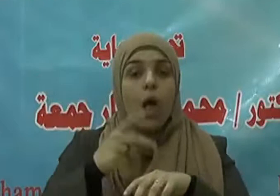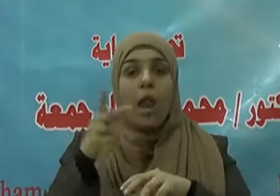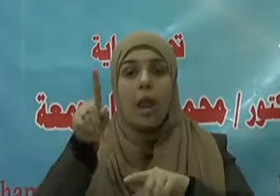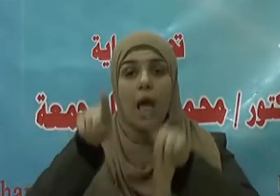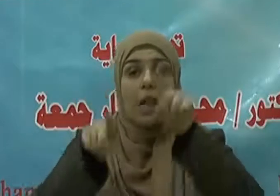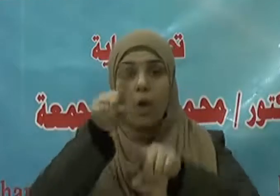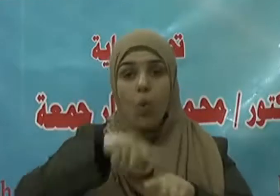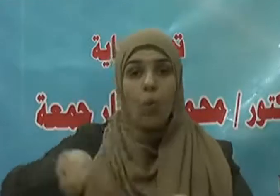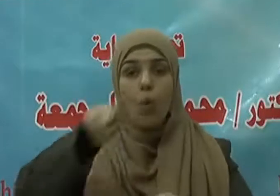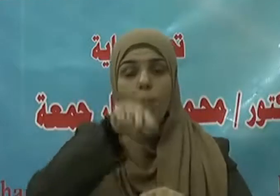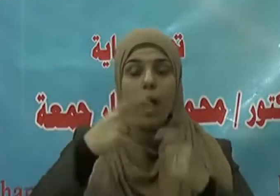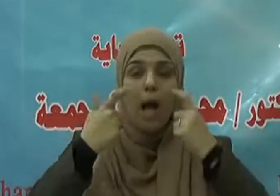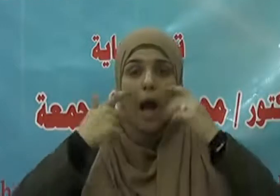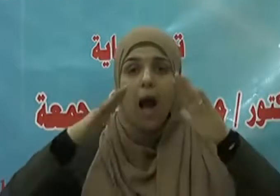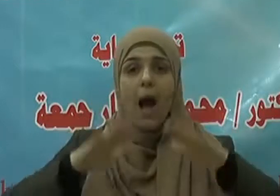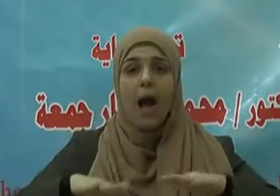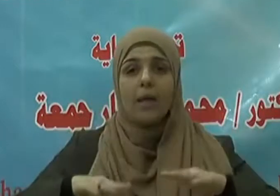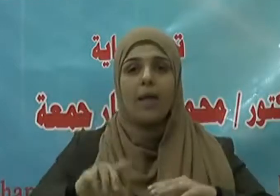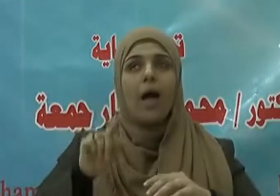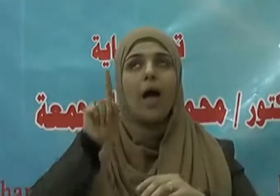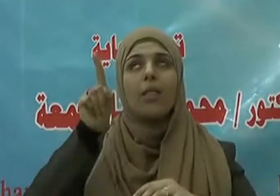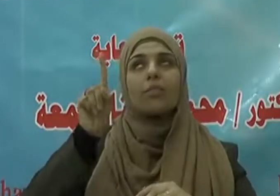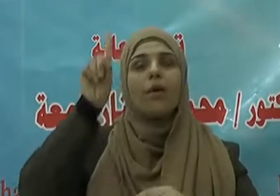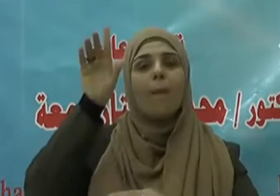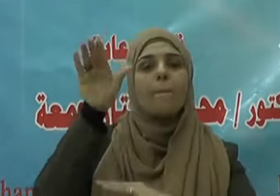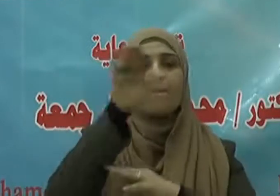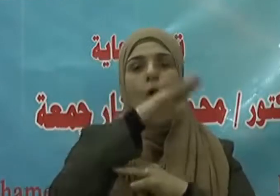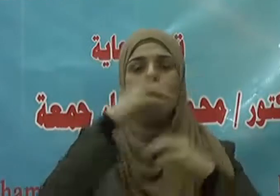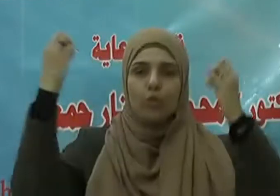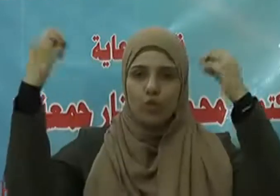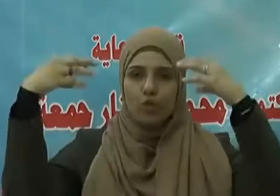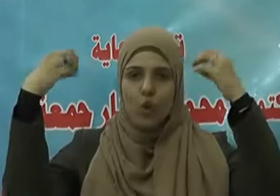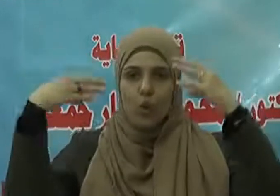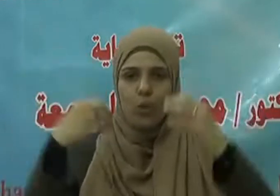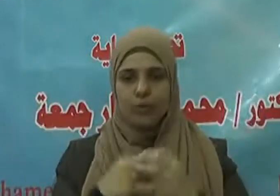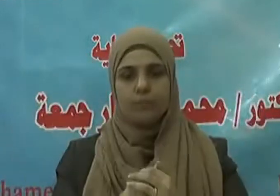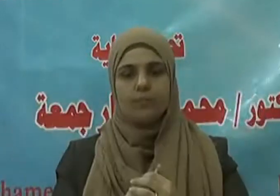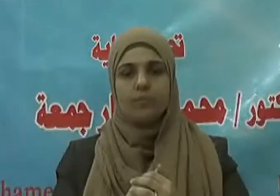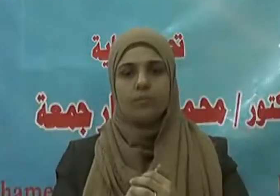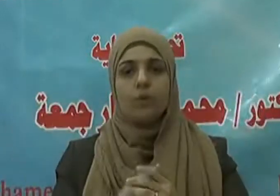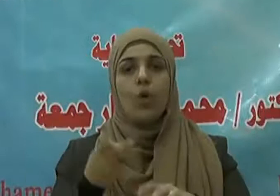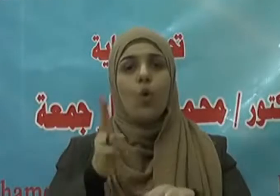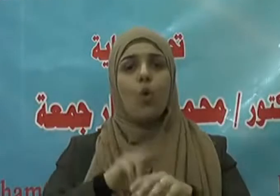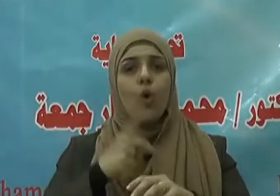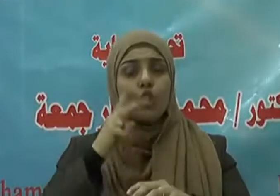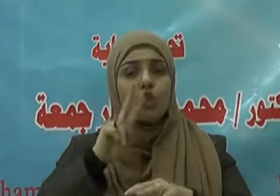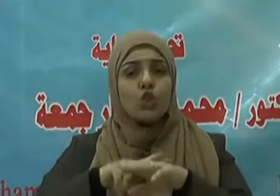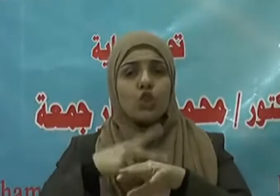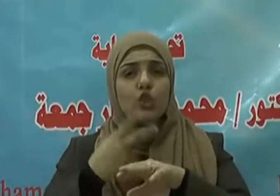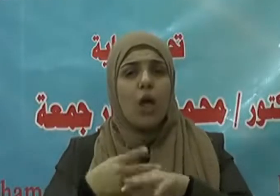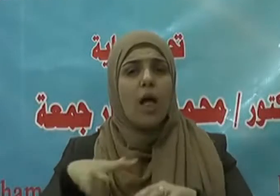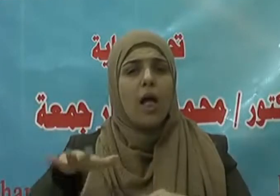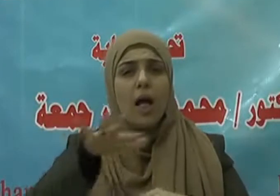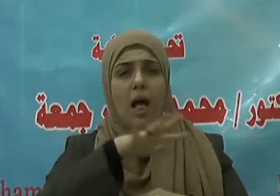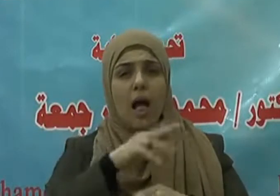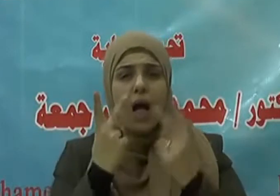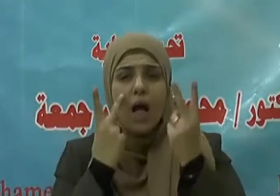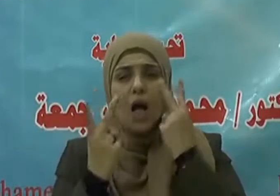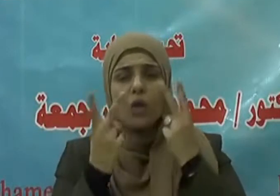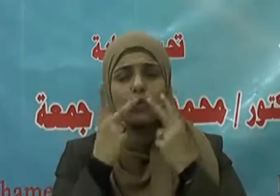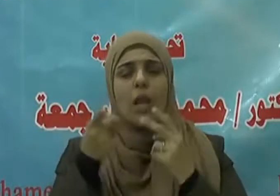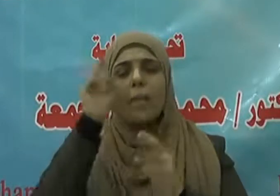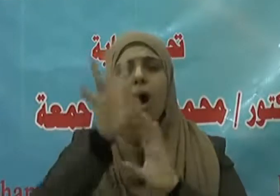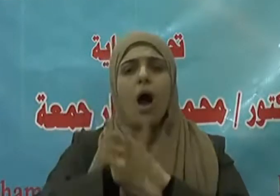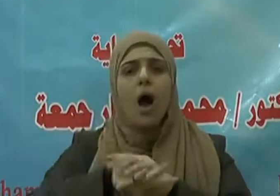عز وجل يقول صلى الله عليه وسلم ليس شيء أحب إلى